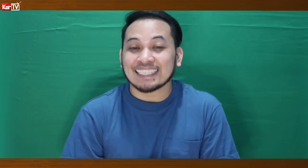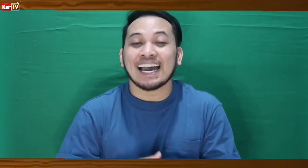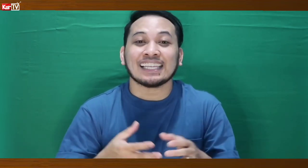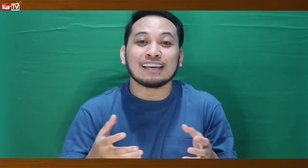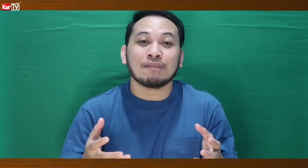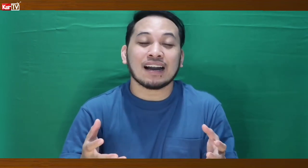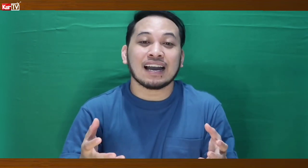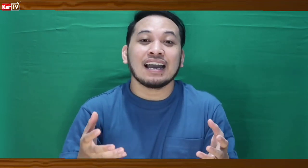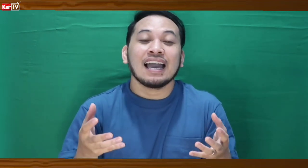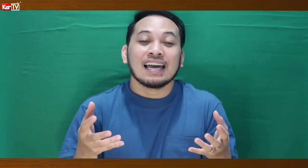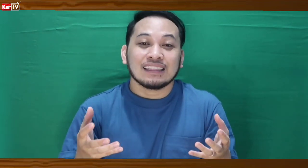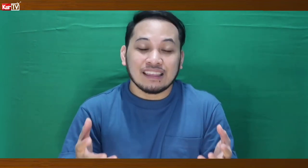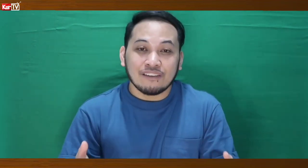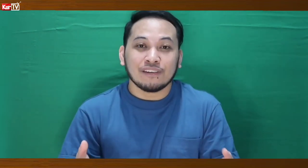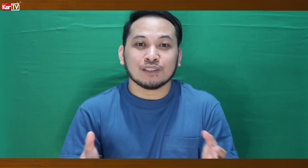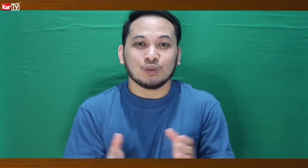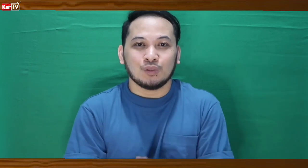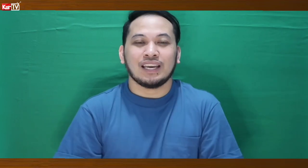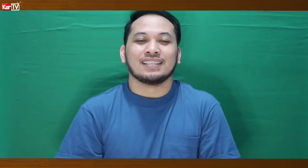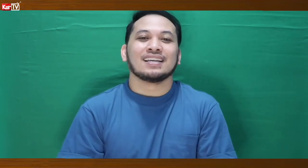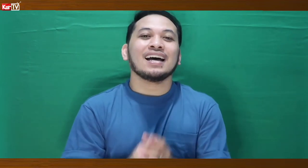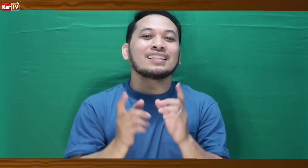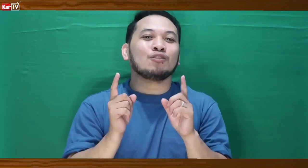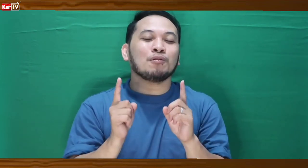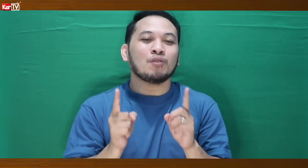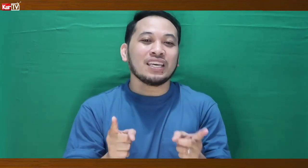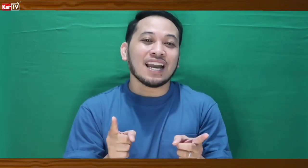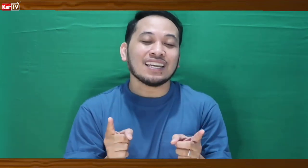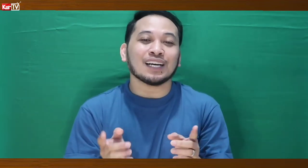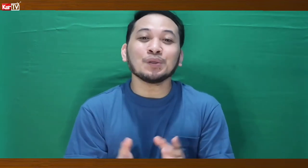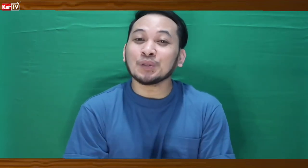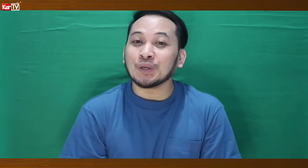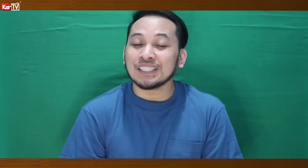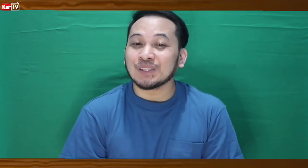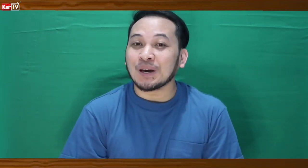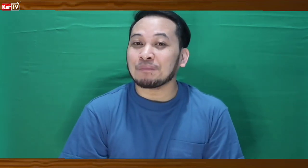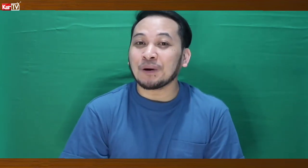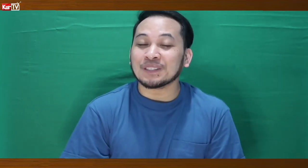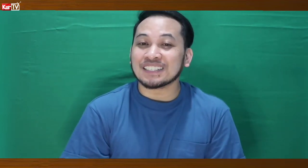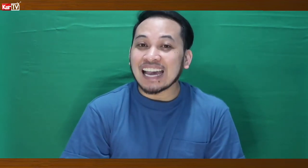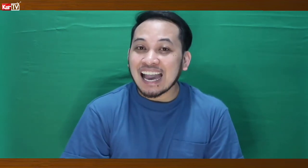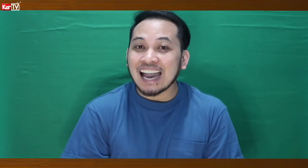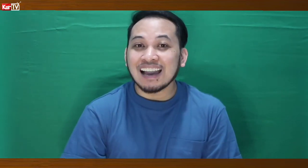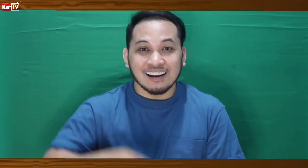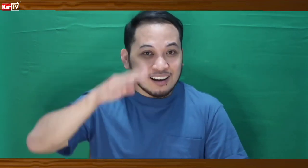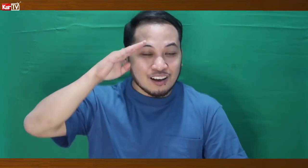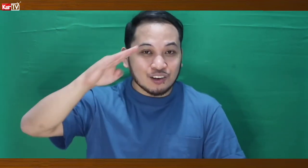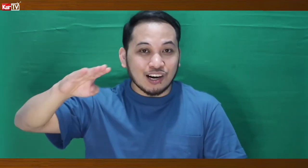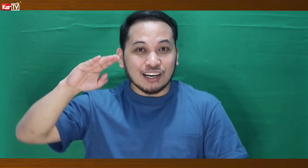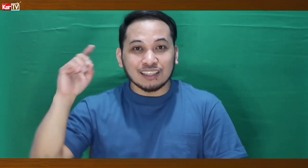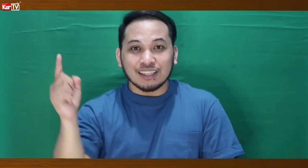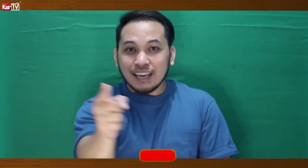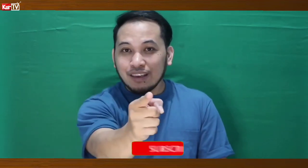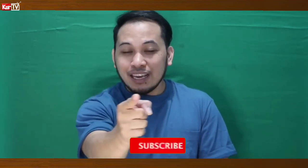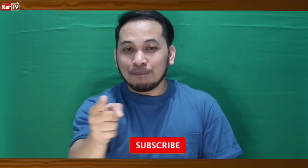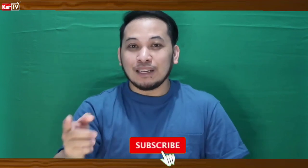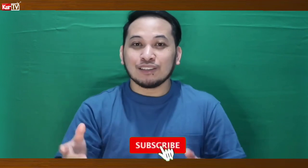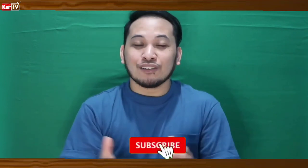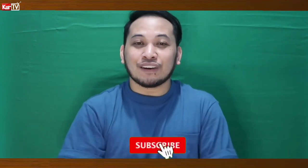Sa ating mga Deaf students At kayo pong muli Ay nakatutok Dito lang po Sa Curd TV Please don't